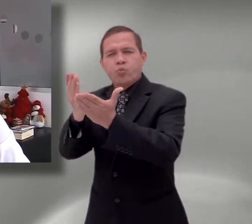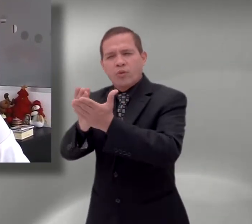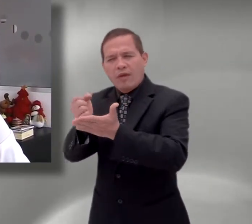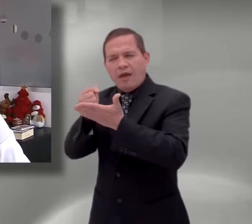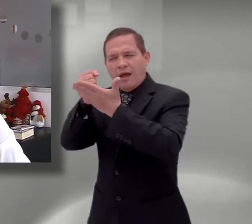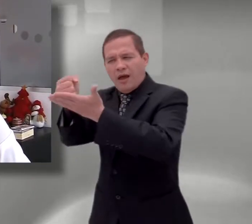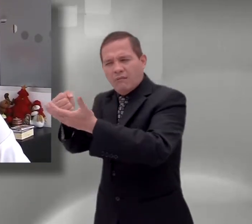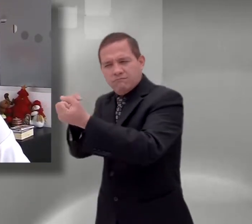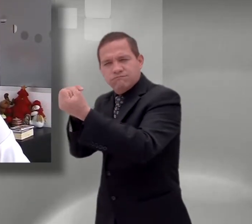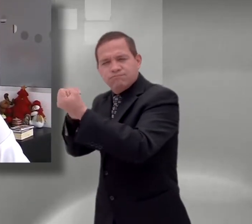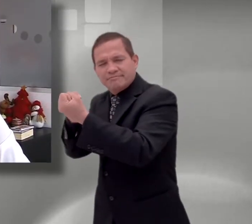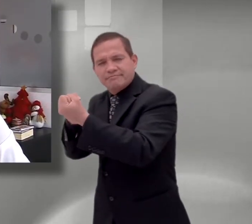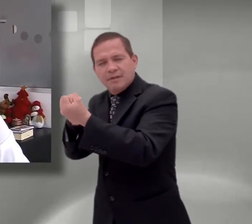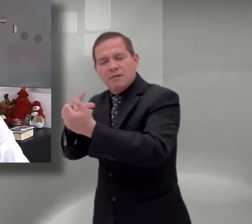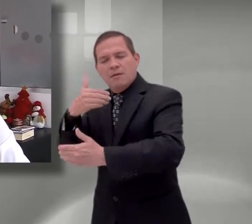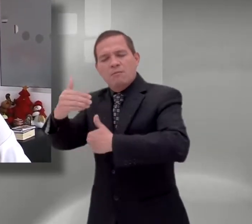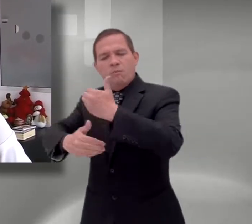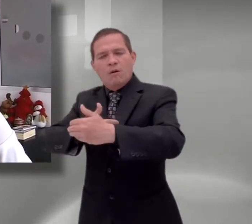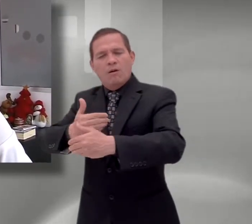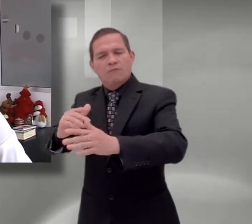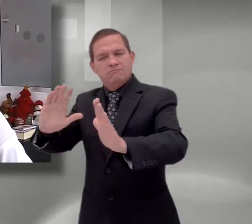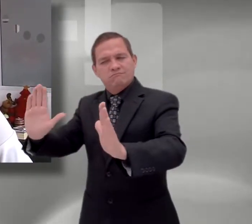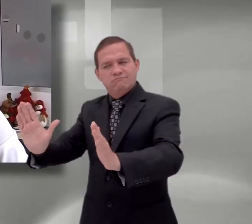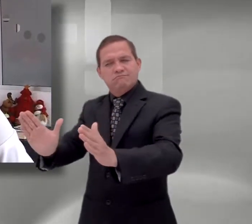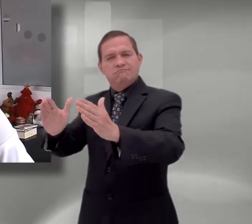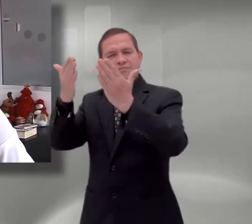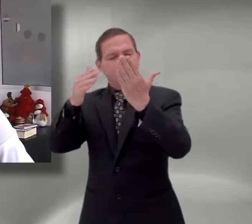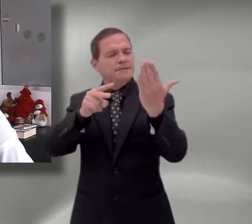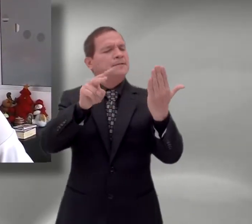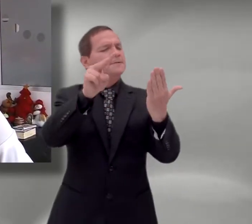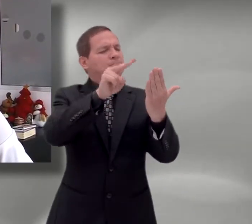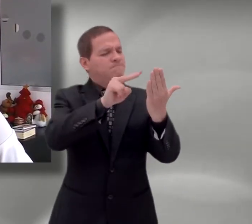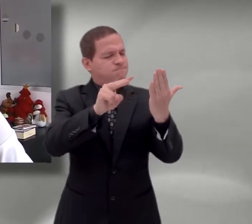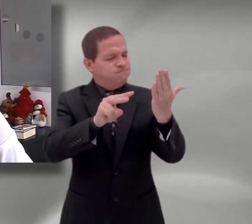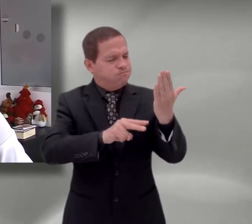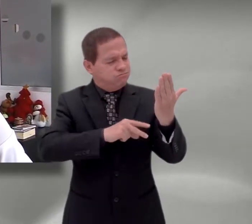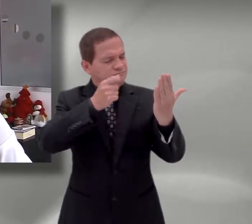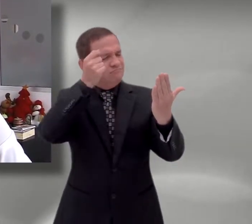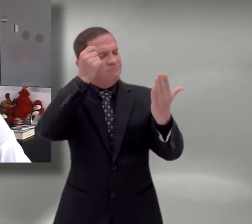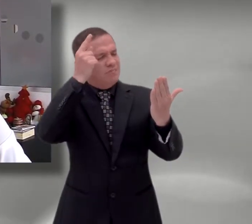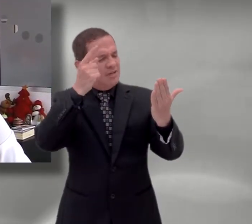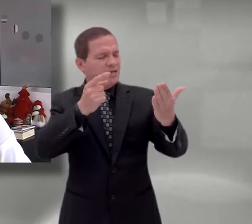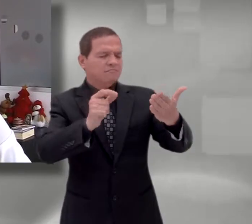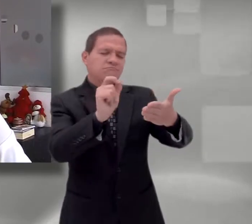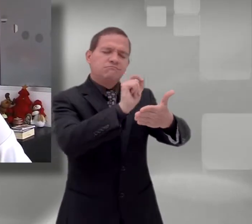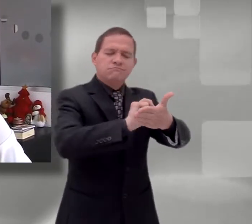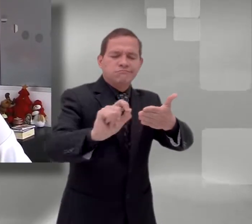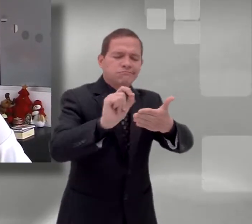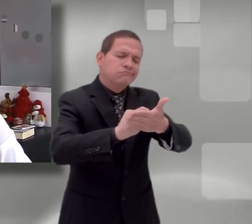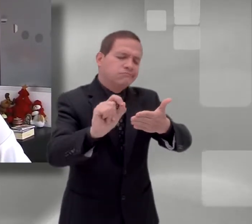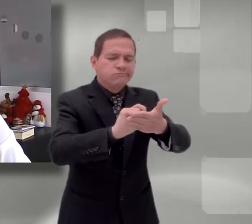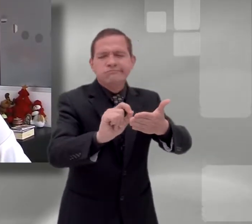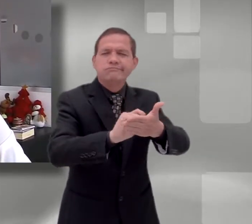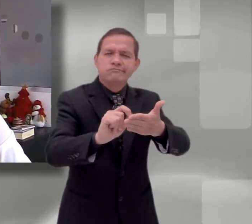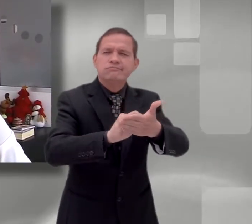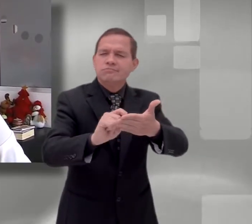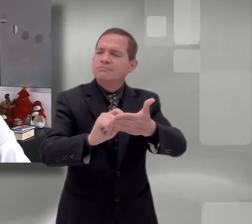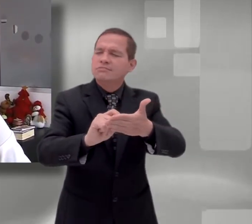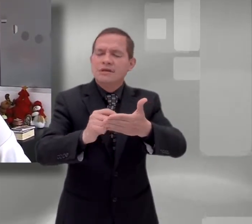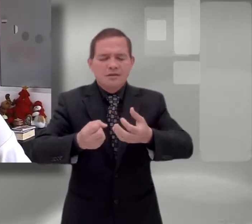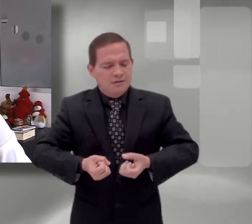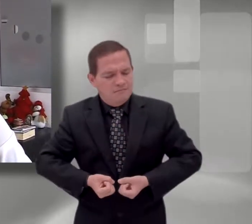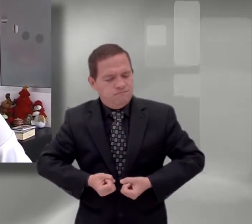en las áreas de lectura, escritura, apropiación del lenguaje en su dimensión estética, práctica,